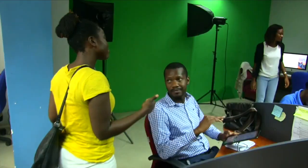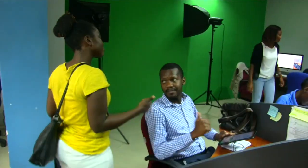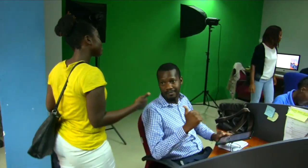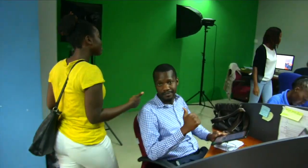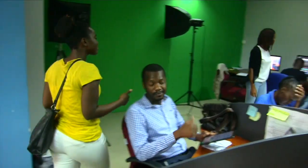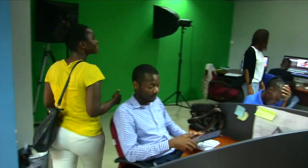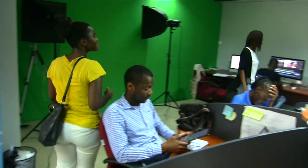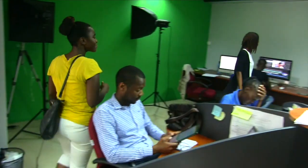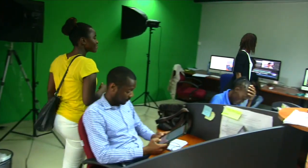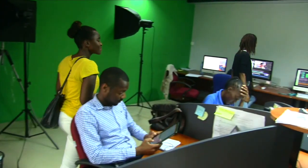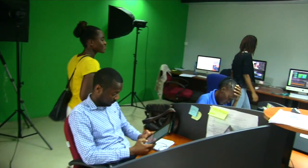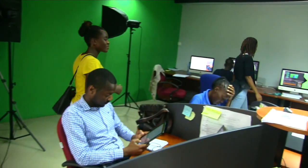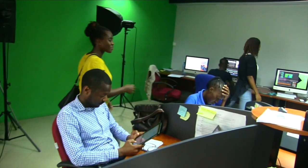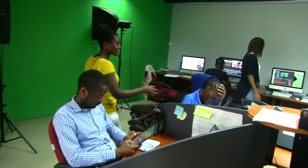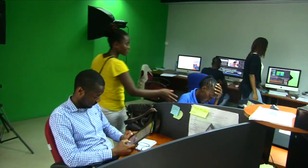surda.